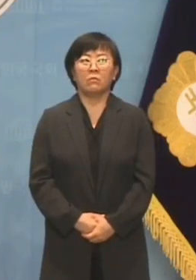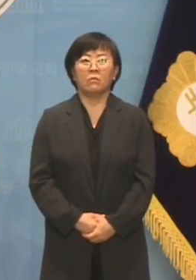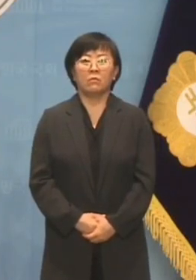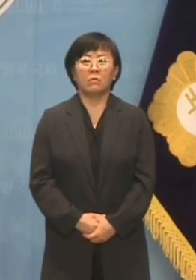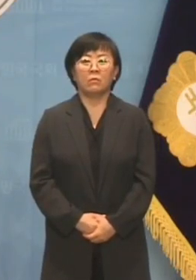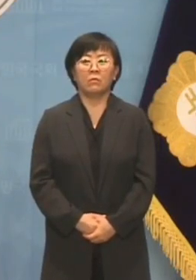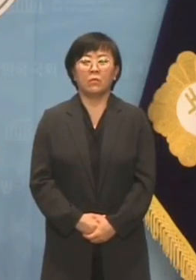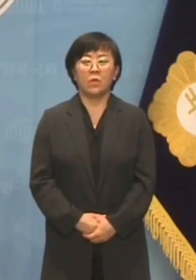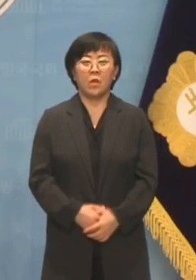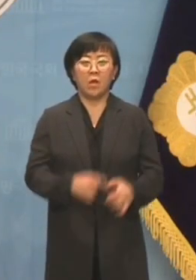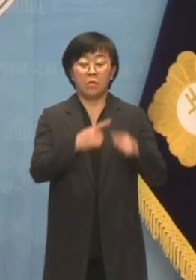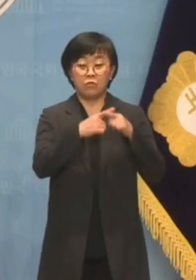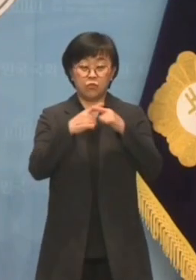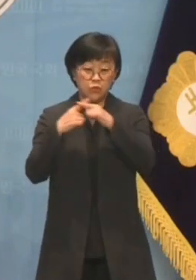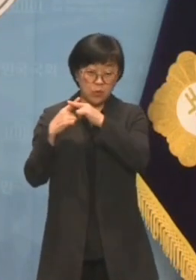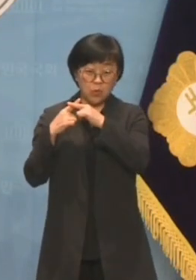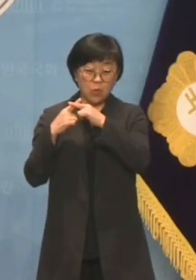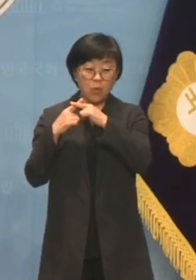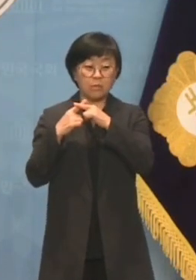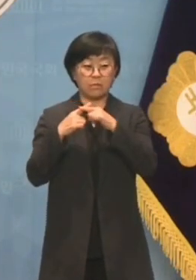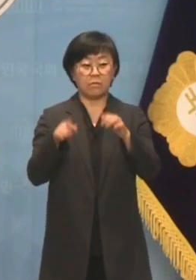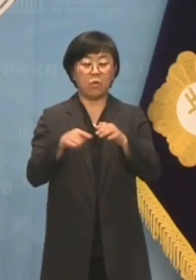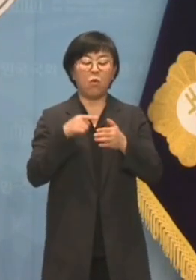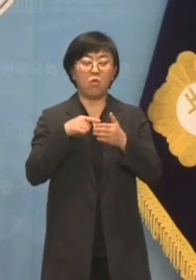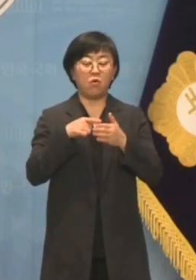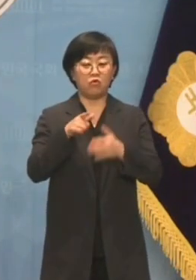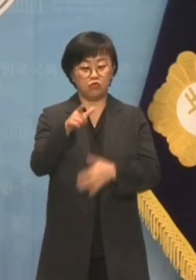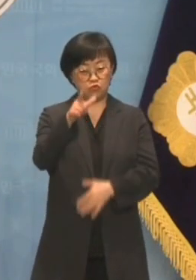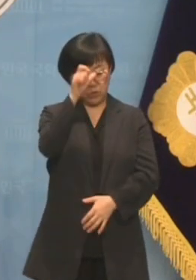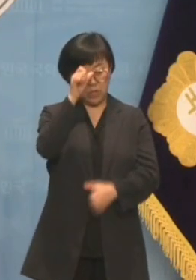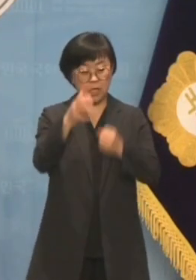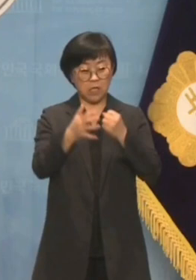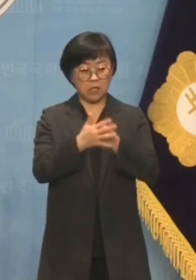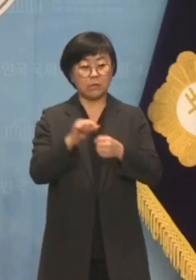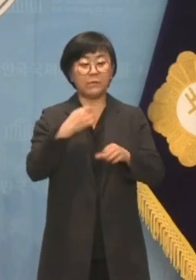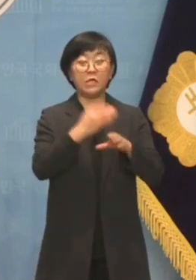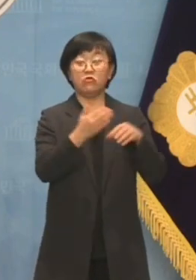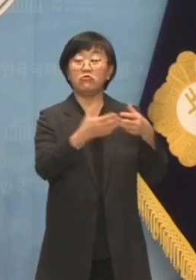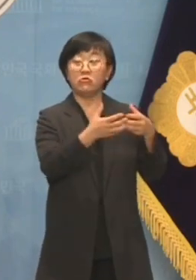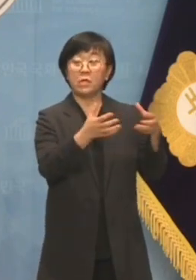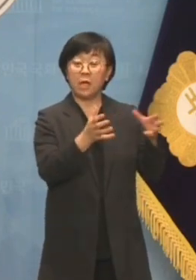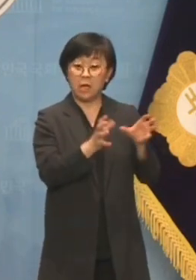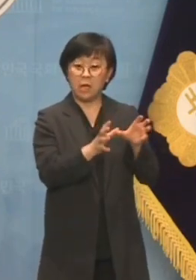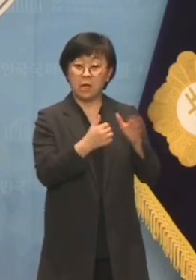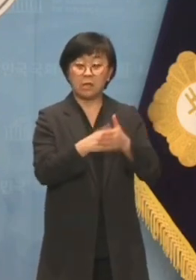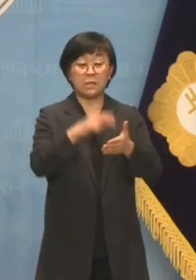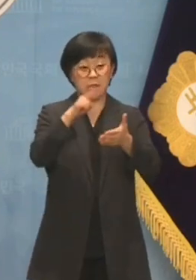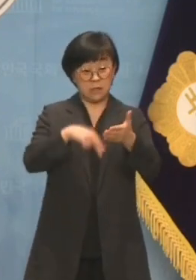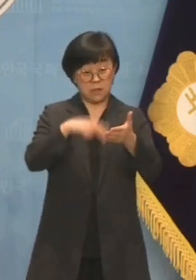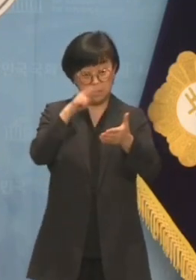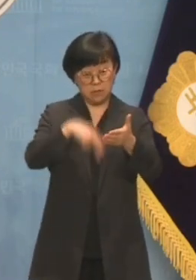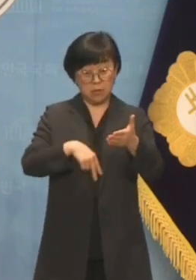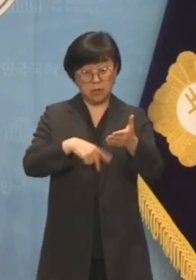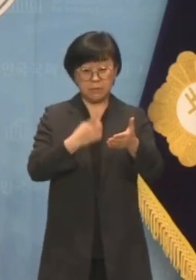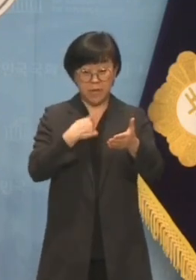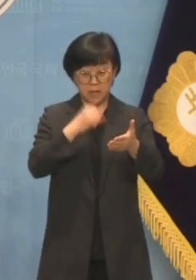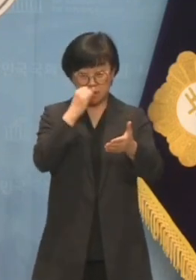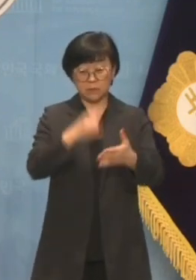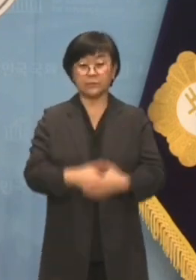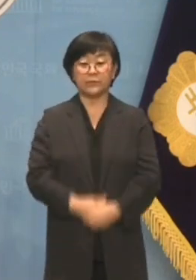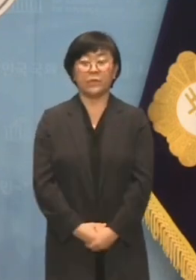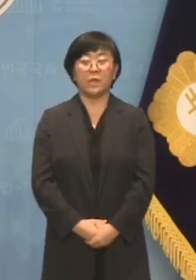무턱대고 죽창가 부르는 민주당 제 글이나 읽어보셨습니까? 라는 주제로 말씀드리겠습니다.